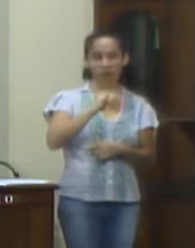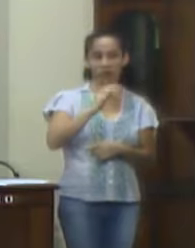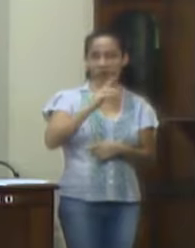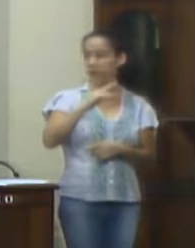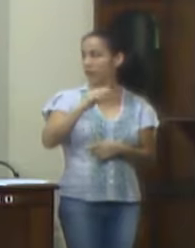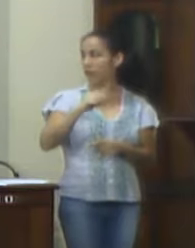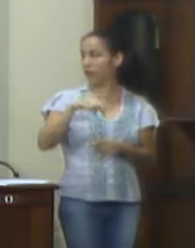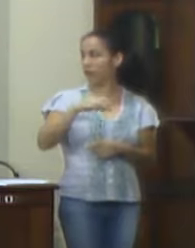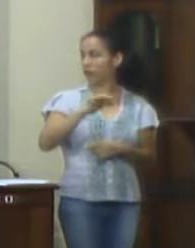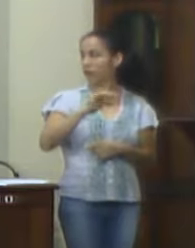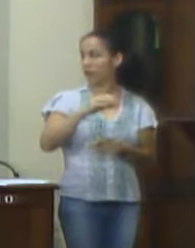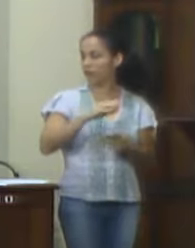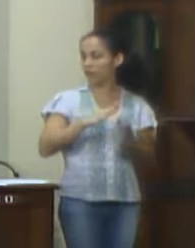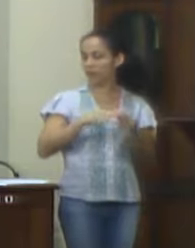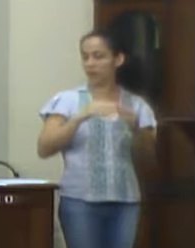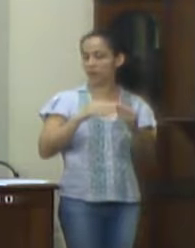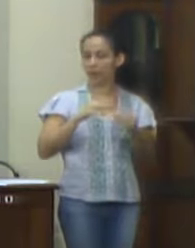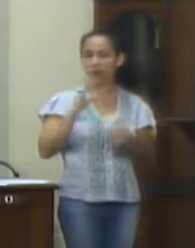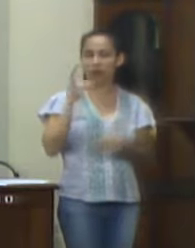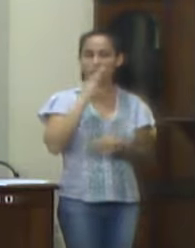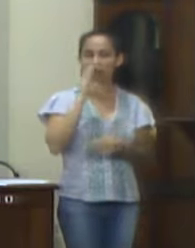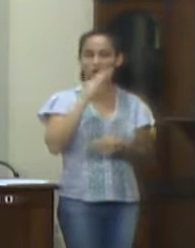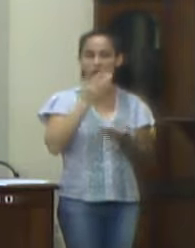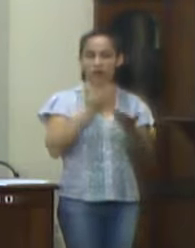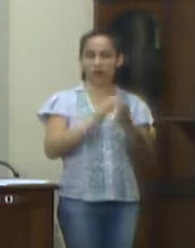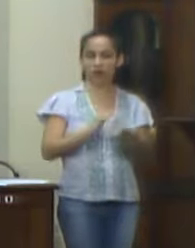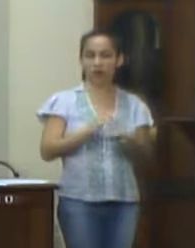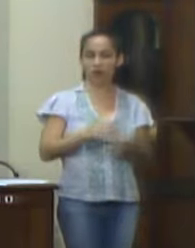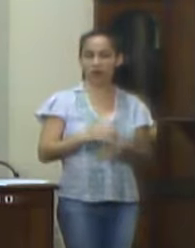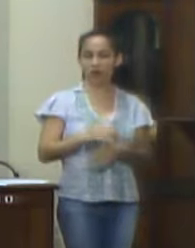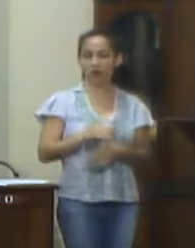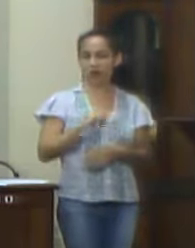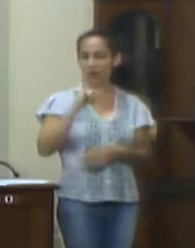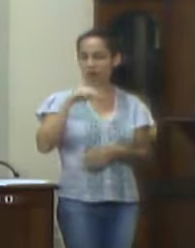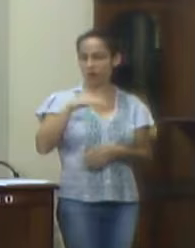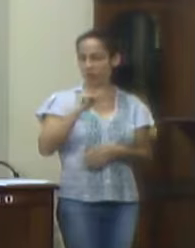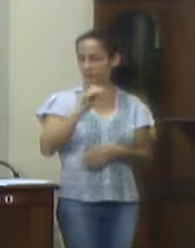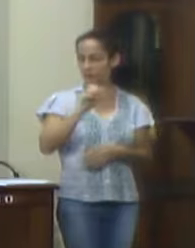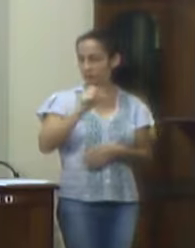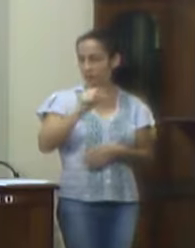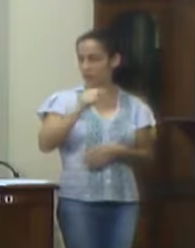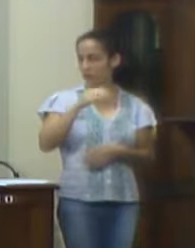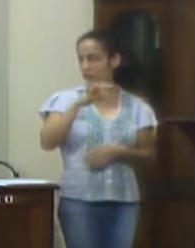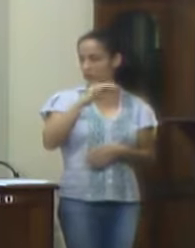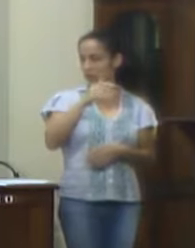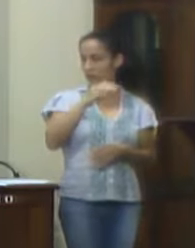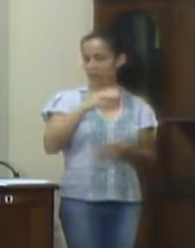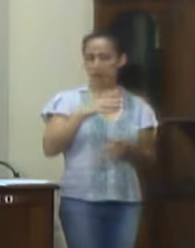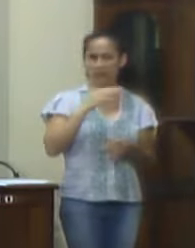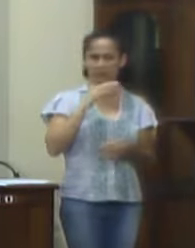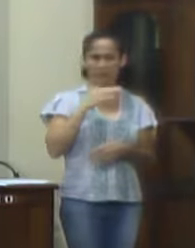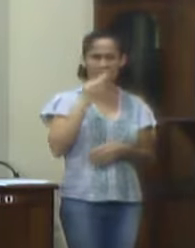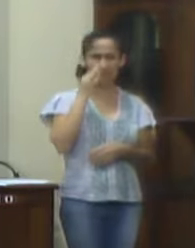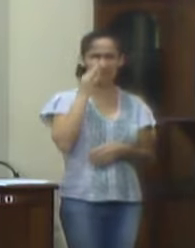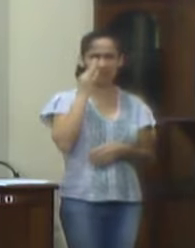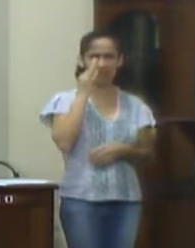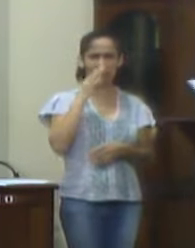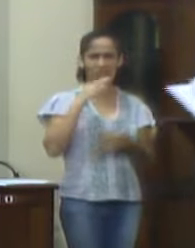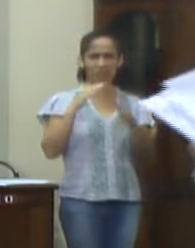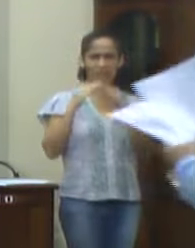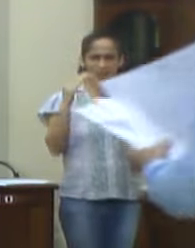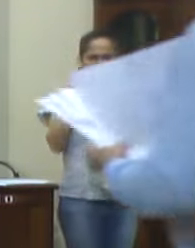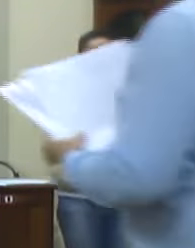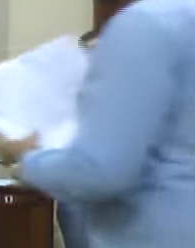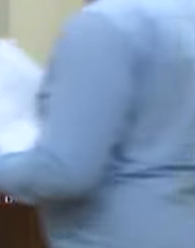providências para acabar com uma infestação de ratos no imóvel localizado na rua